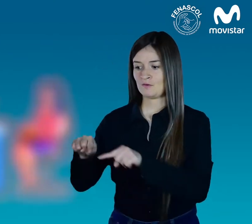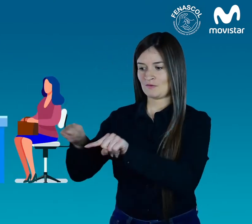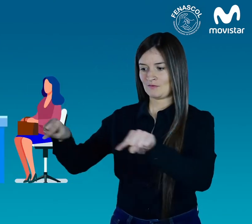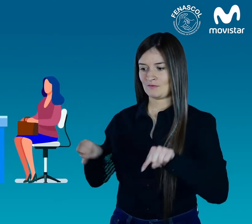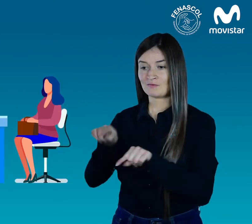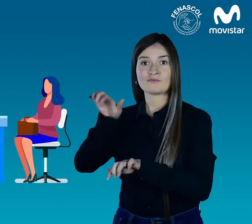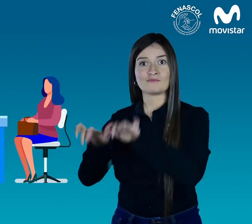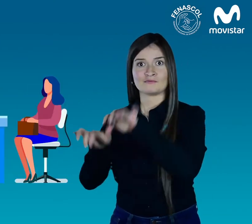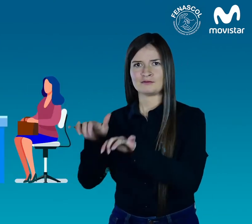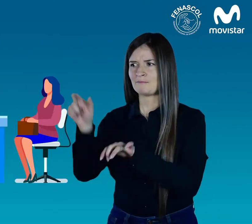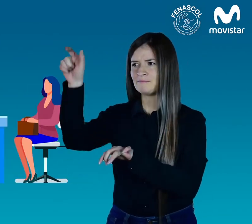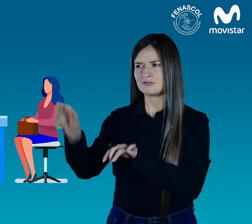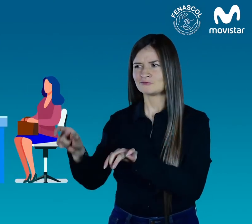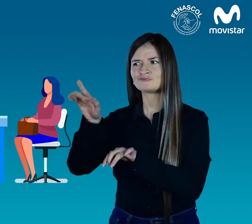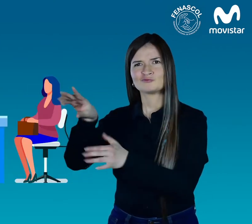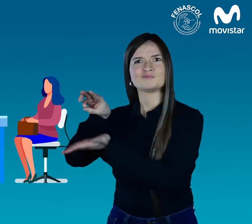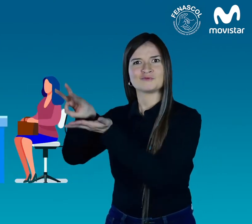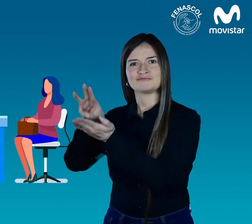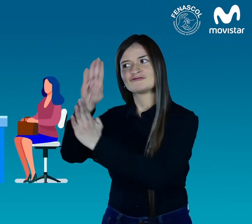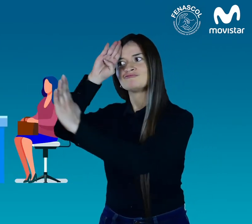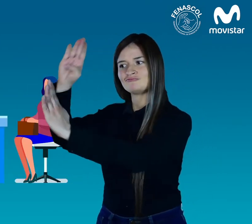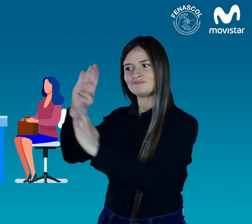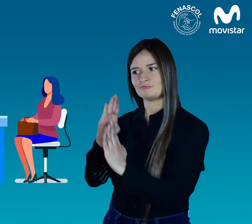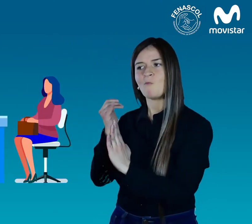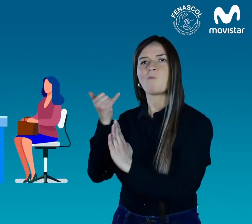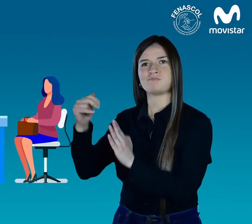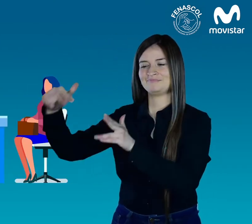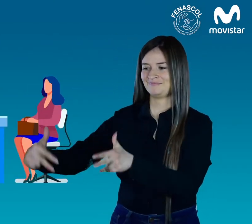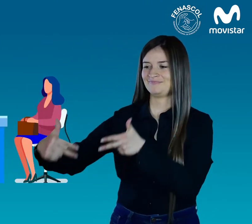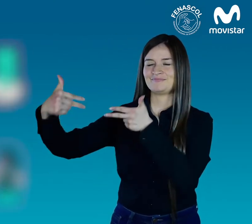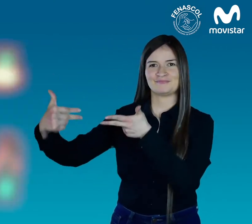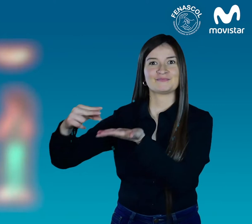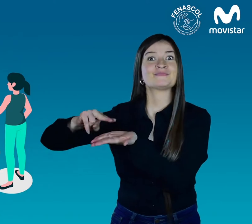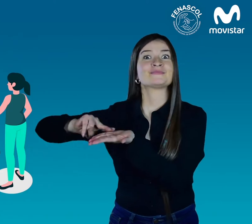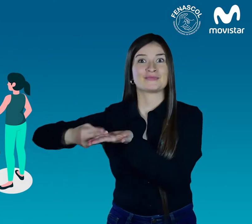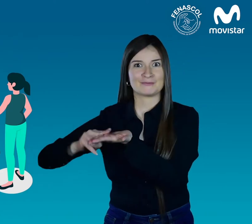Acércate a los centros de experiencia Movistar y serás atendido a través del servicio de interpretación virtual.